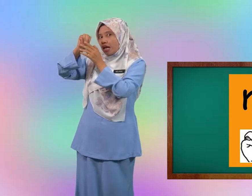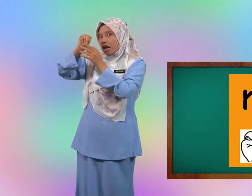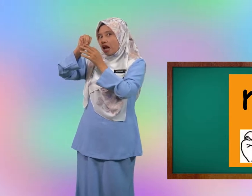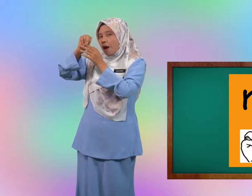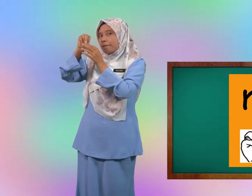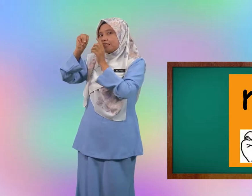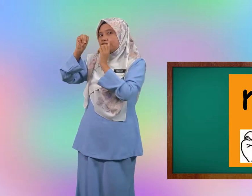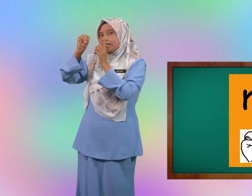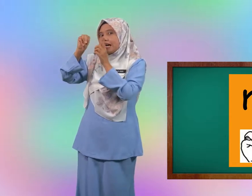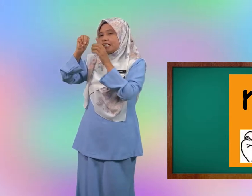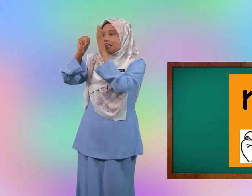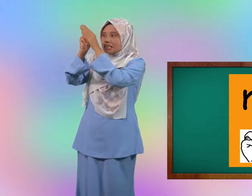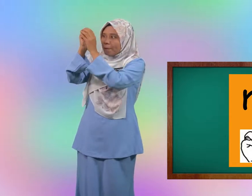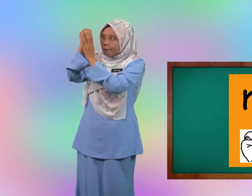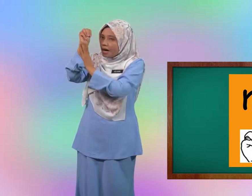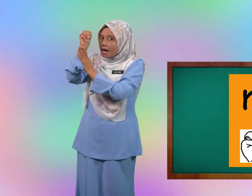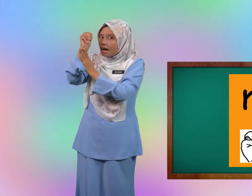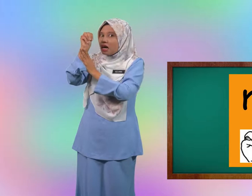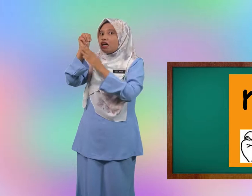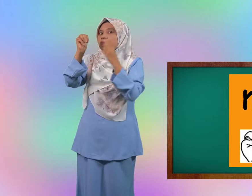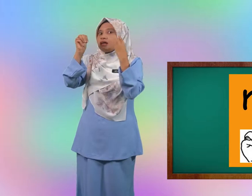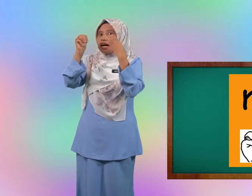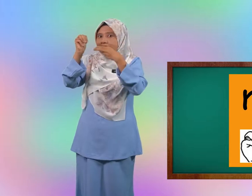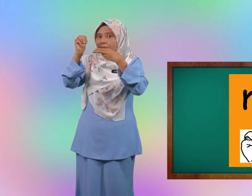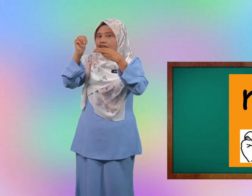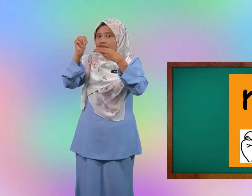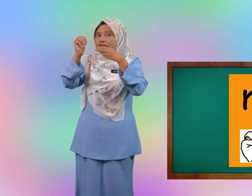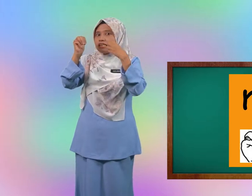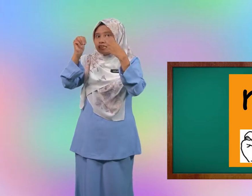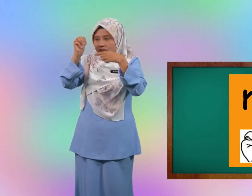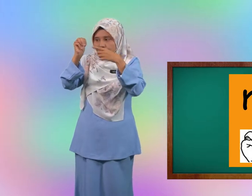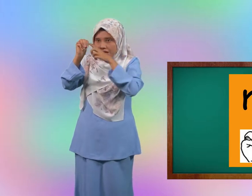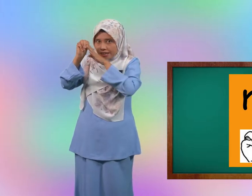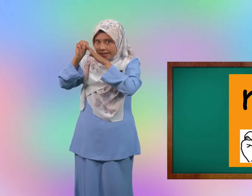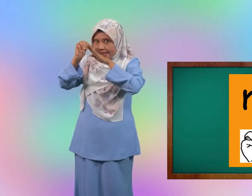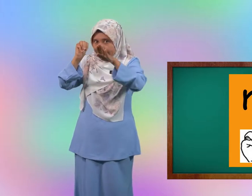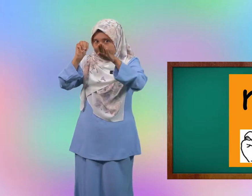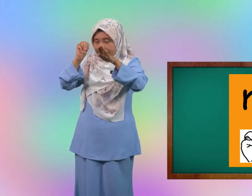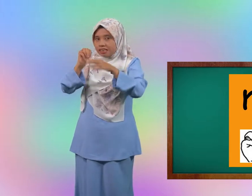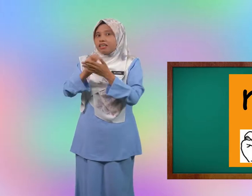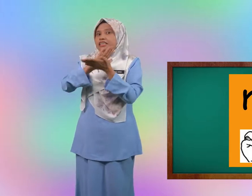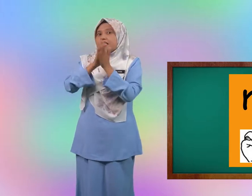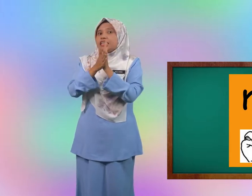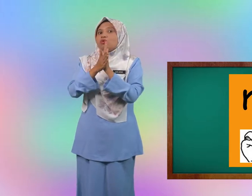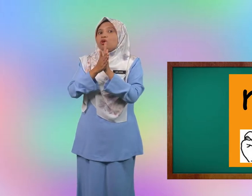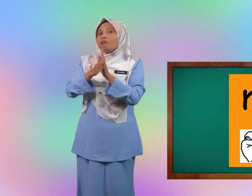pastikan tapak menghadap ke depan jadi huruf